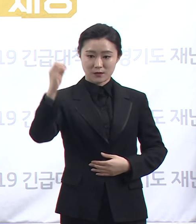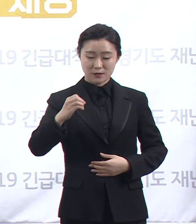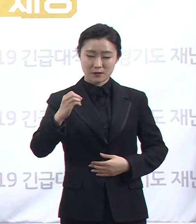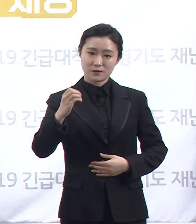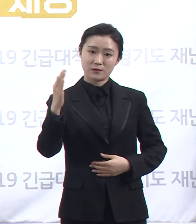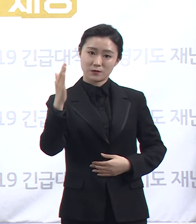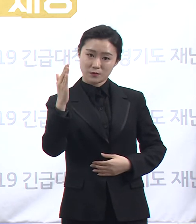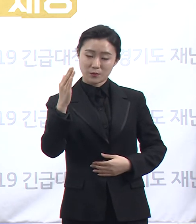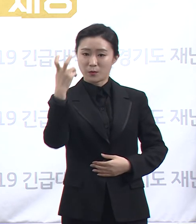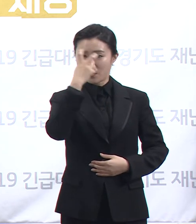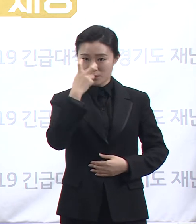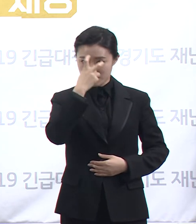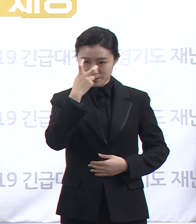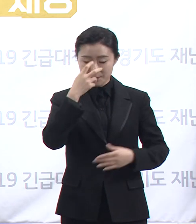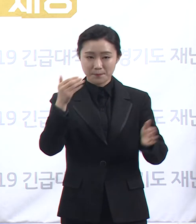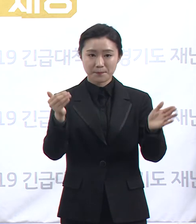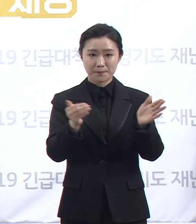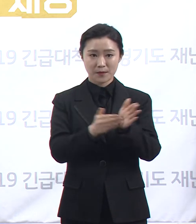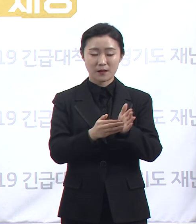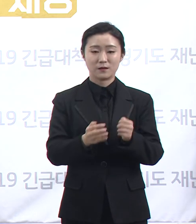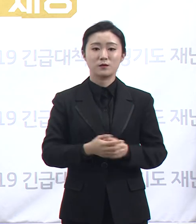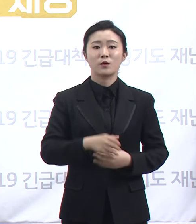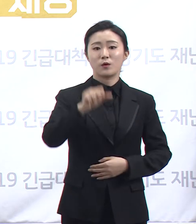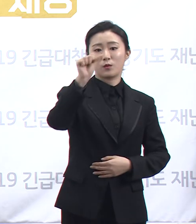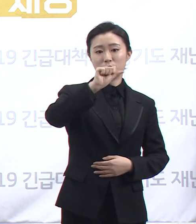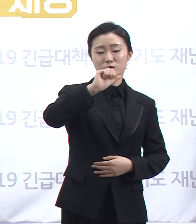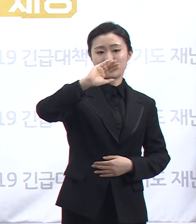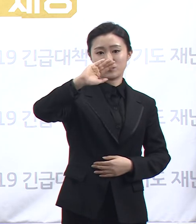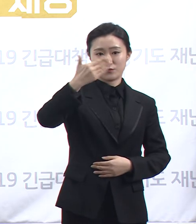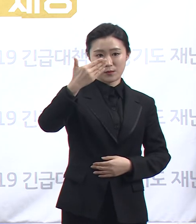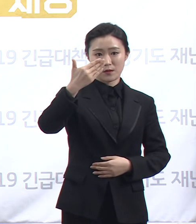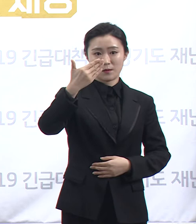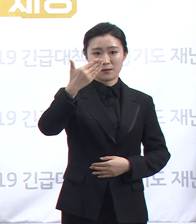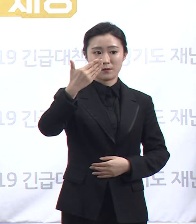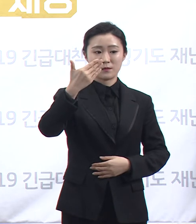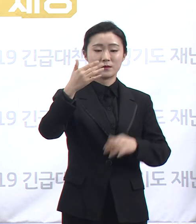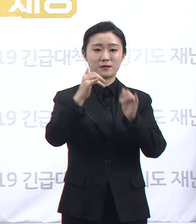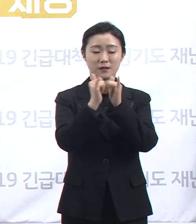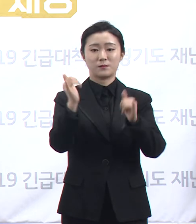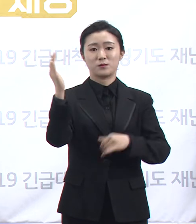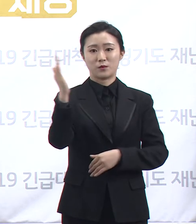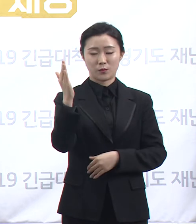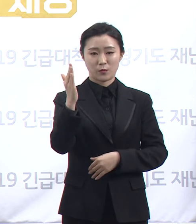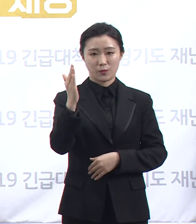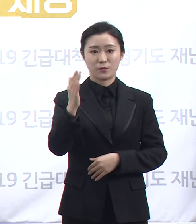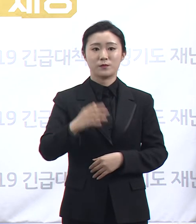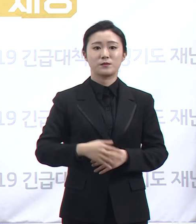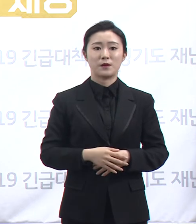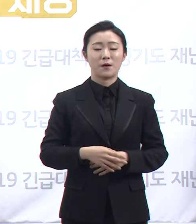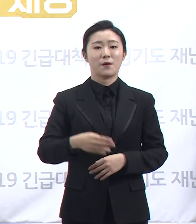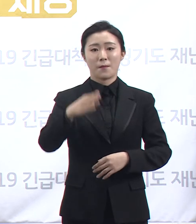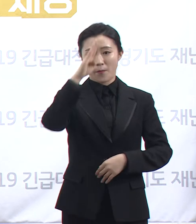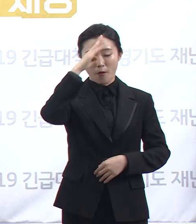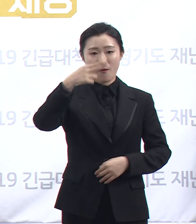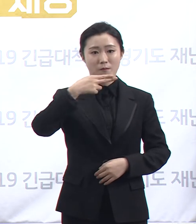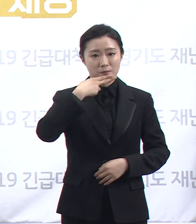진단검사를 실시하여 5,958명이 음성 판정을, 42명이 양성 판정을 받았고